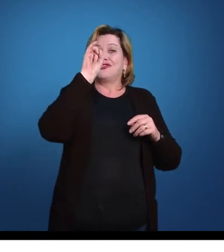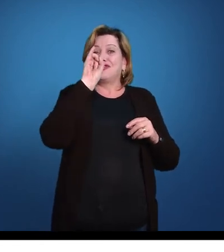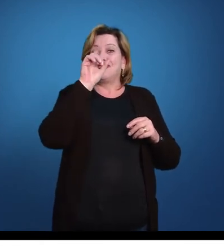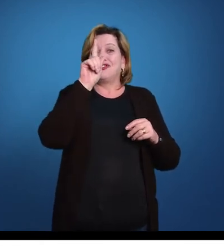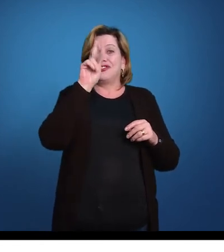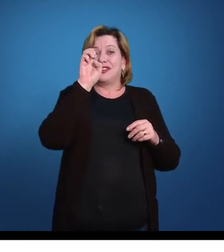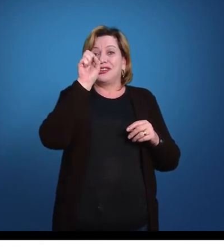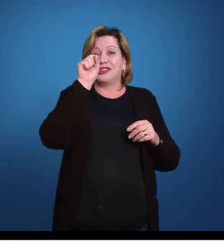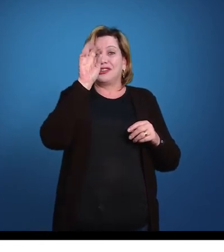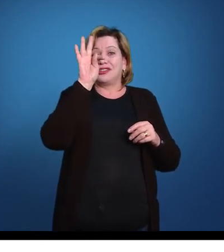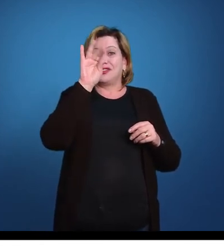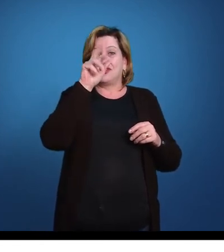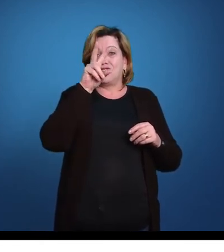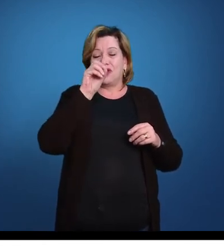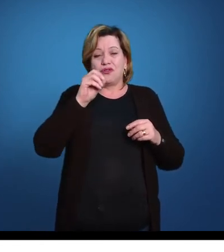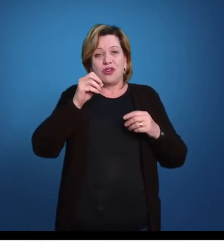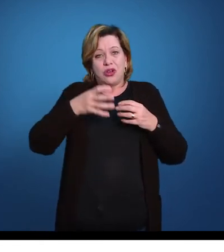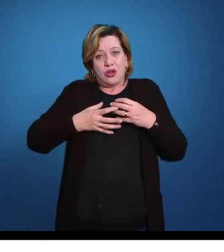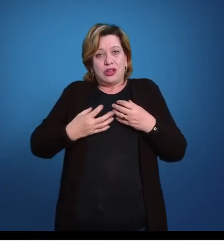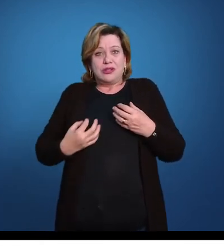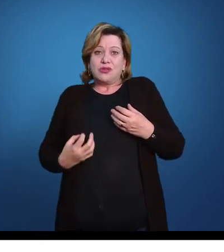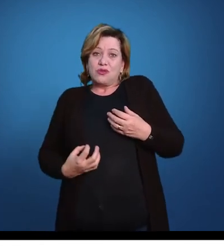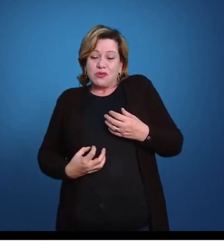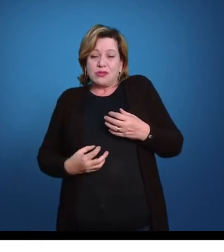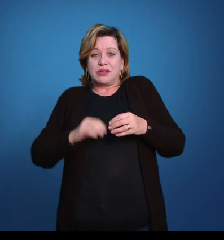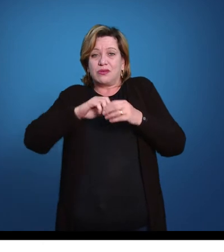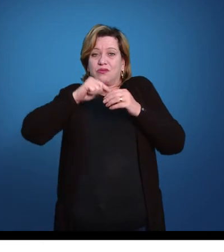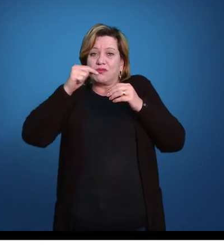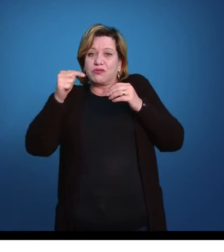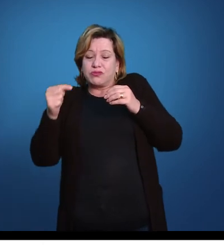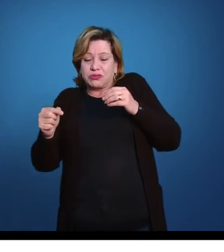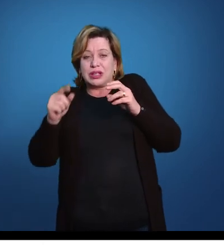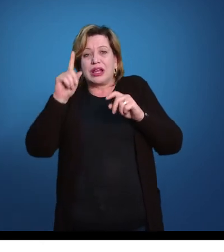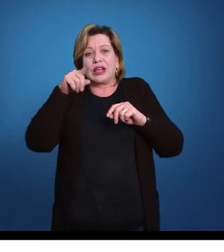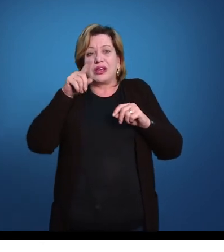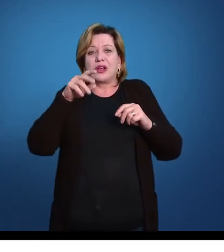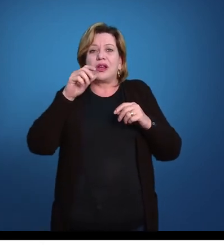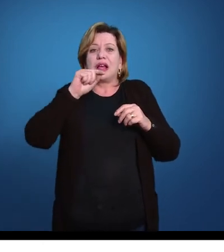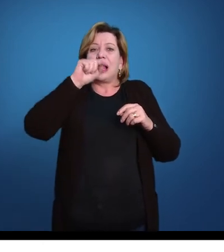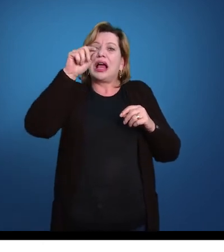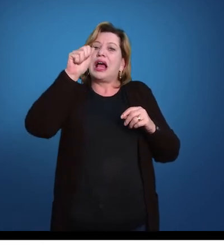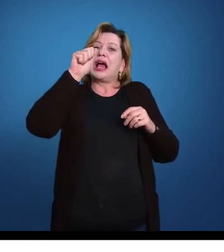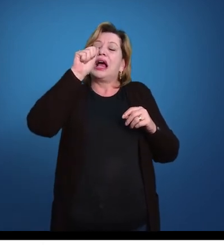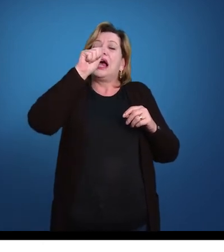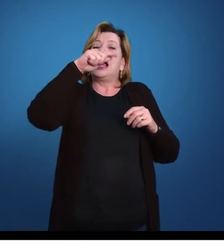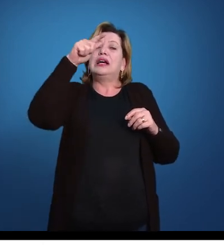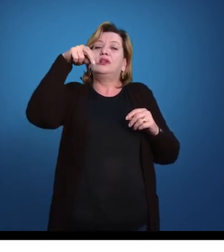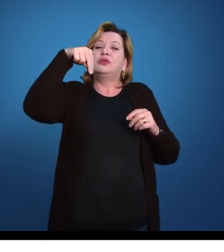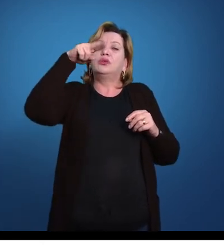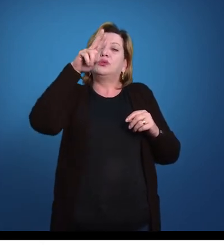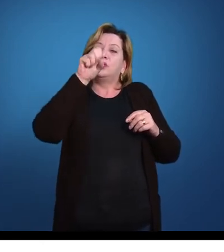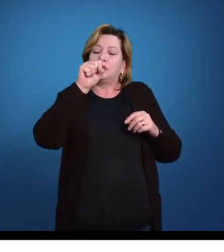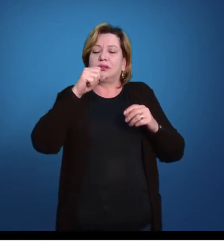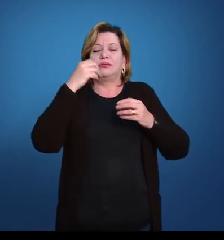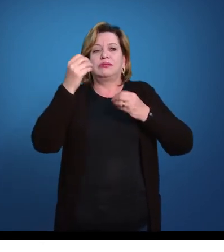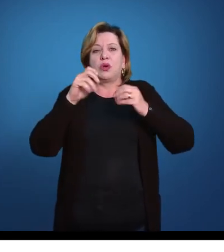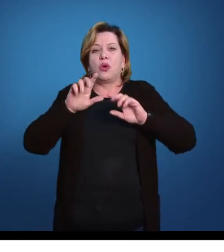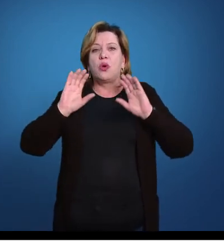aqui eu tenho o estômago, e ao final, aqui, a região aboral, existe um ânus. Um outro bicho muito parecido morfologicamente